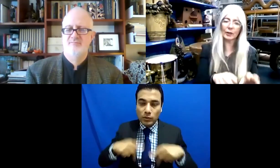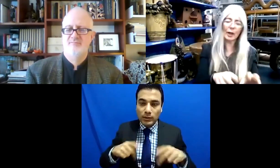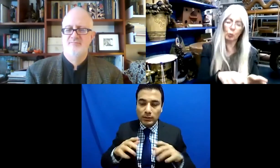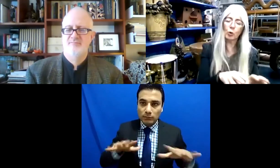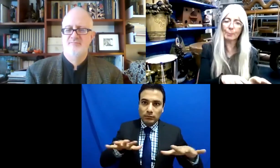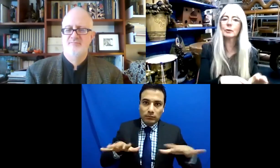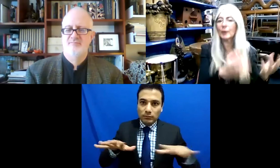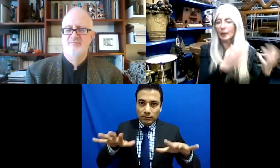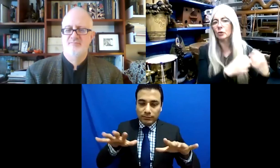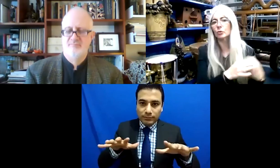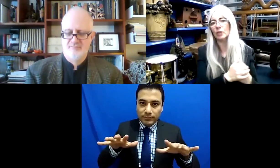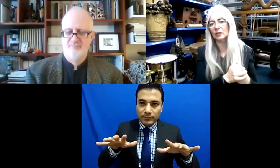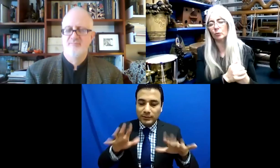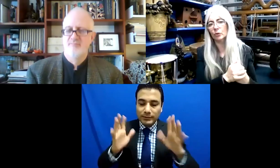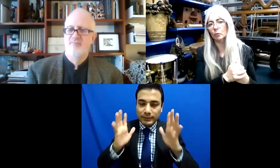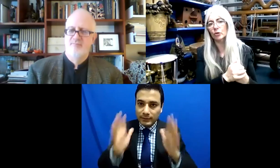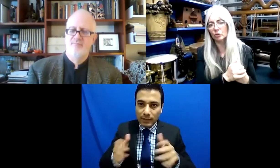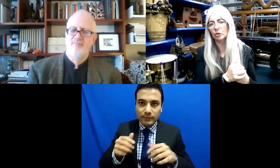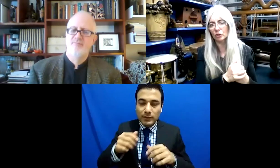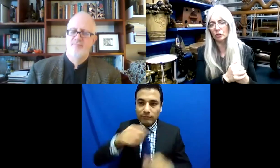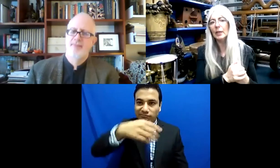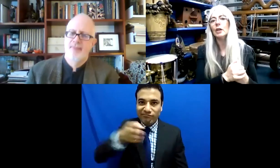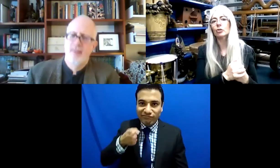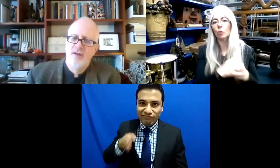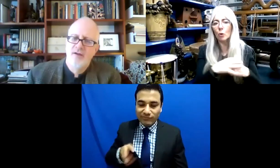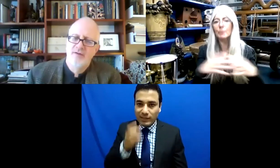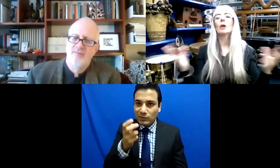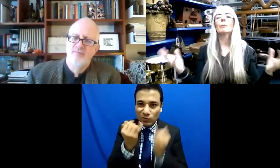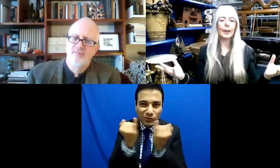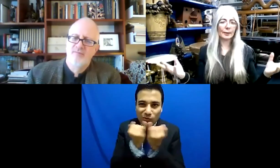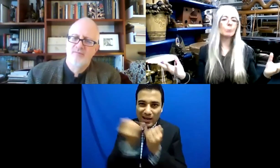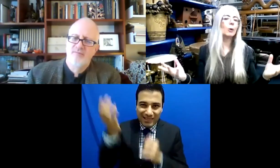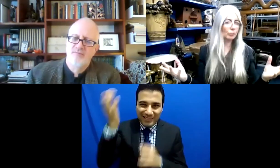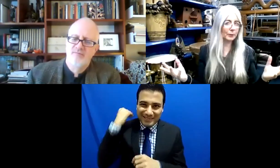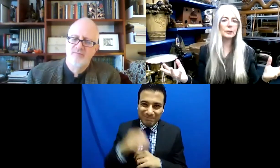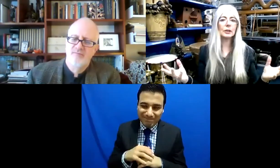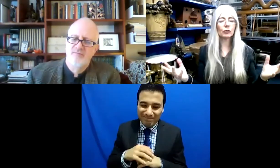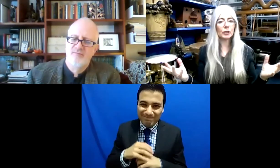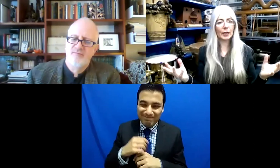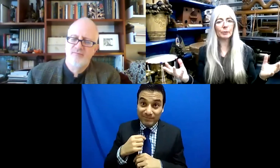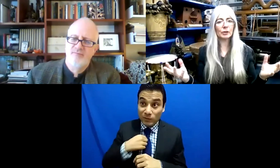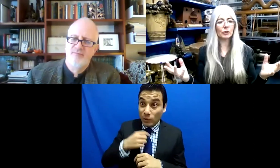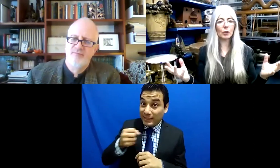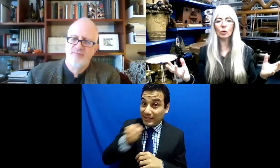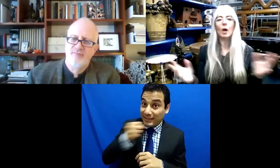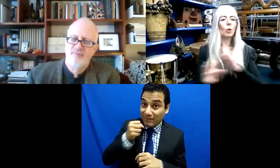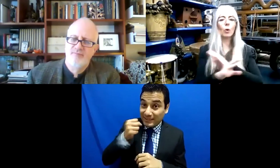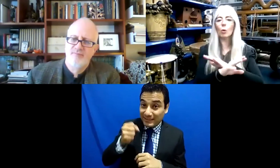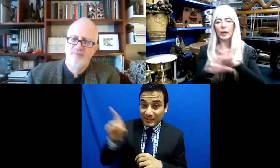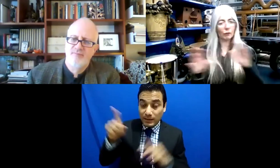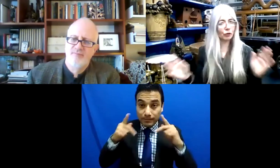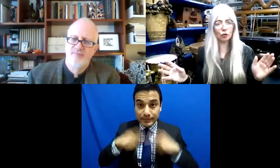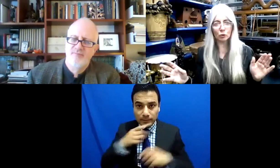nuevas grietas en el paisaje. Y eso es lo que pasó en ese entonces, con esa audición. Se abrió la posibilidad